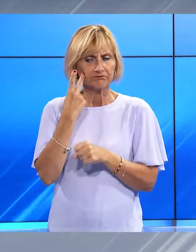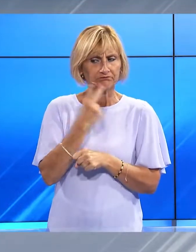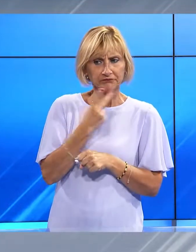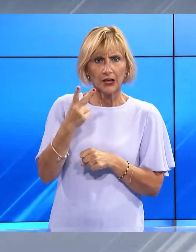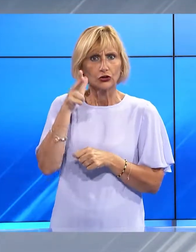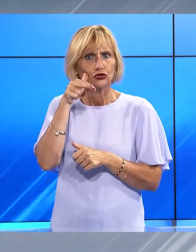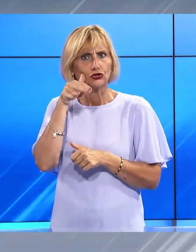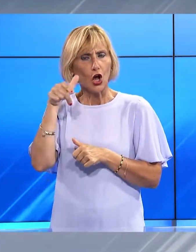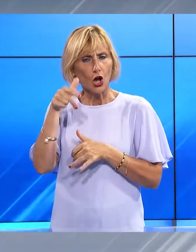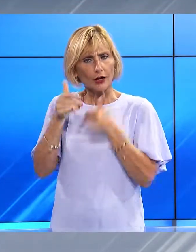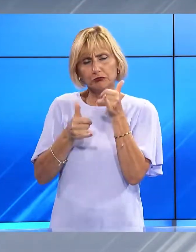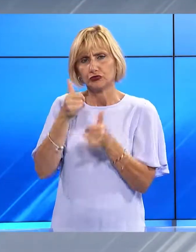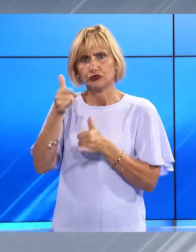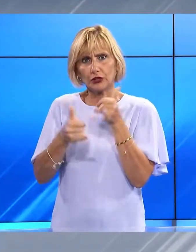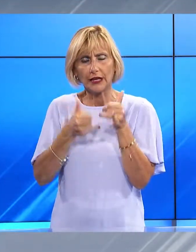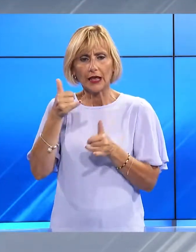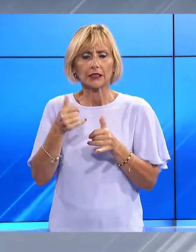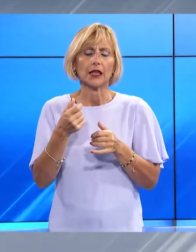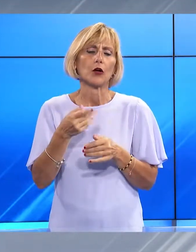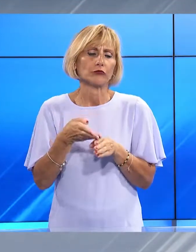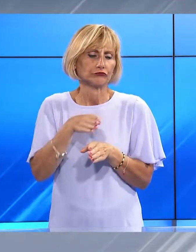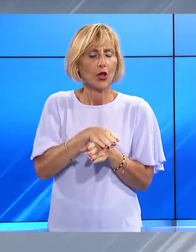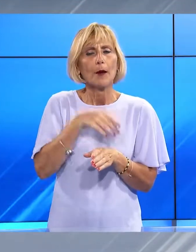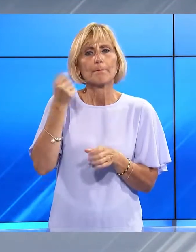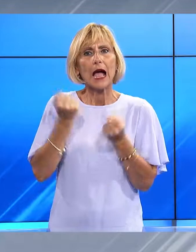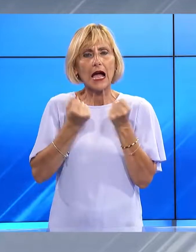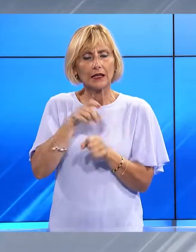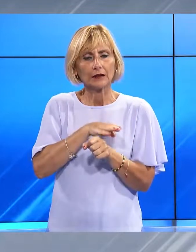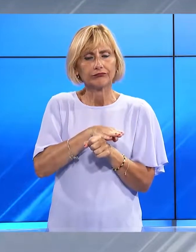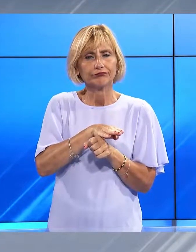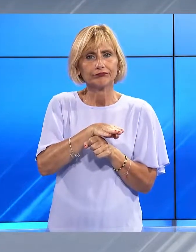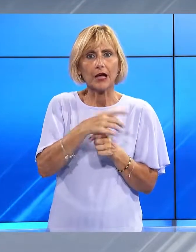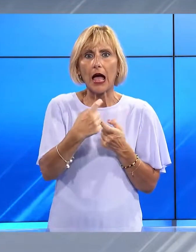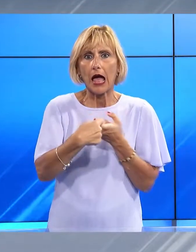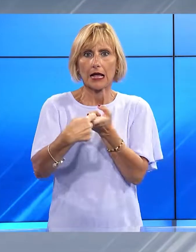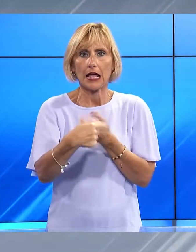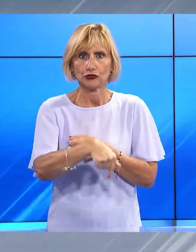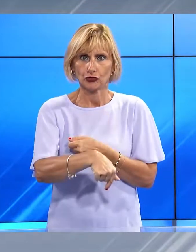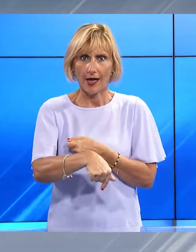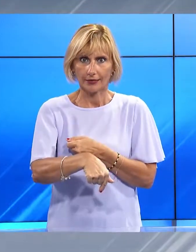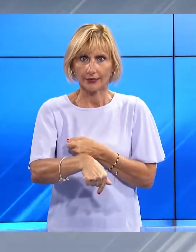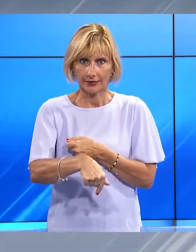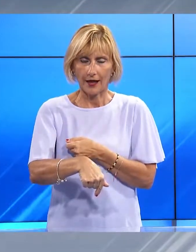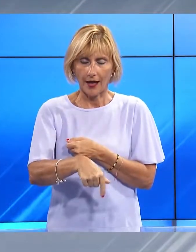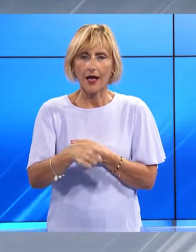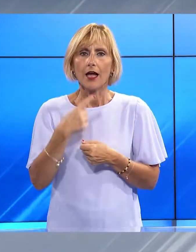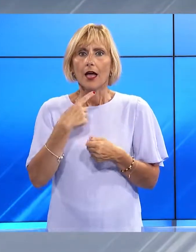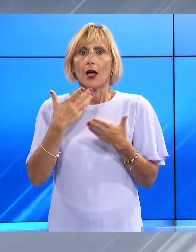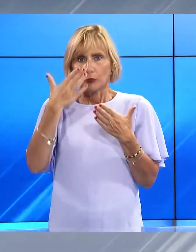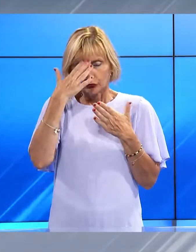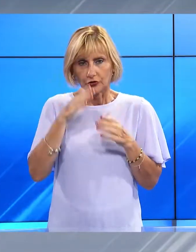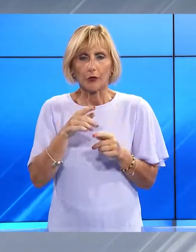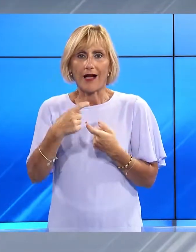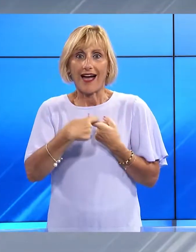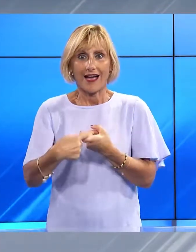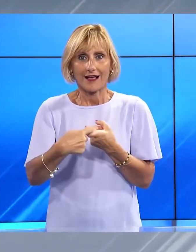agganciata da un'auto condotta da un cinquantenne che stava scendo dal parcheggio di fronte alla caserma dei carabinieri forestali e che, svoltando